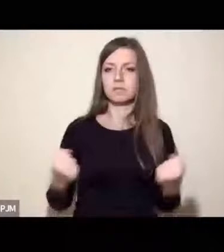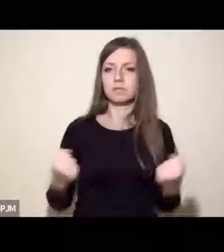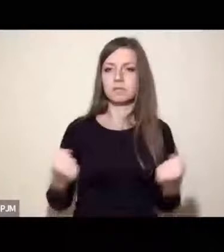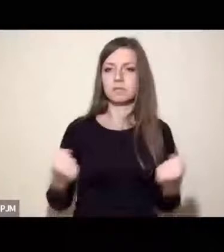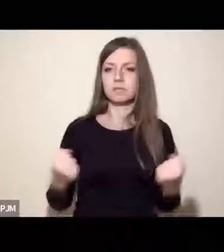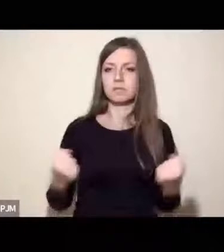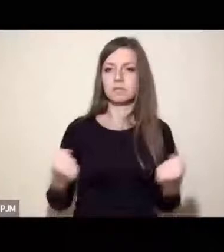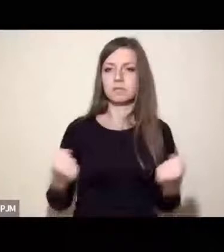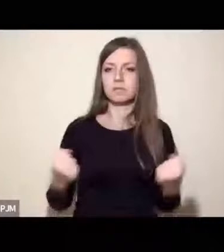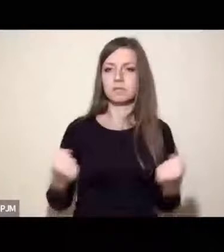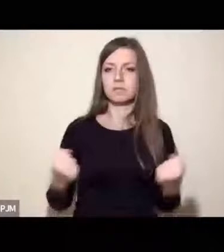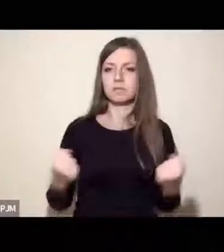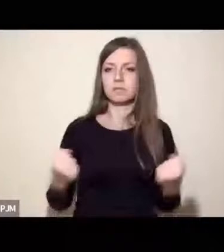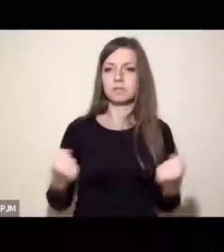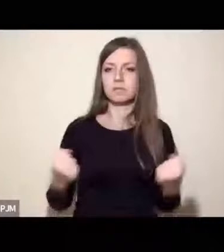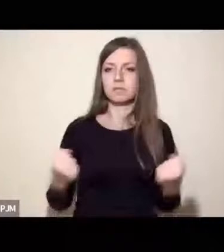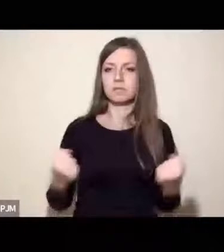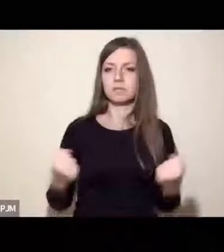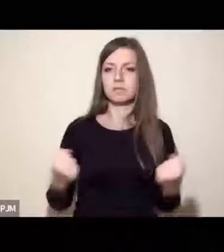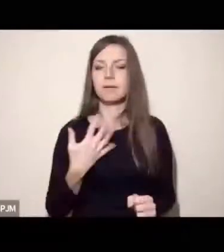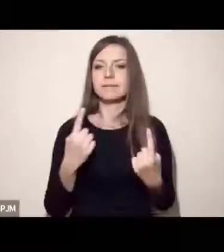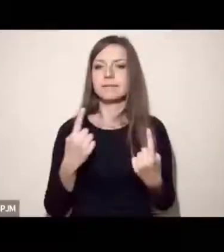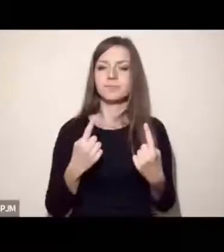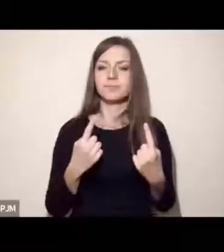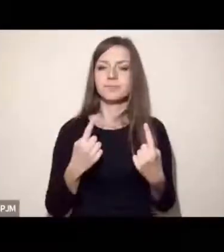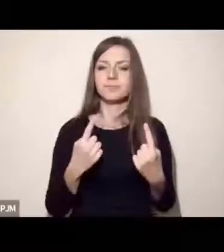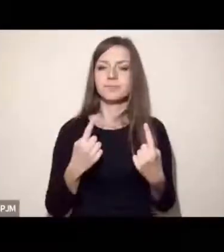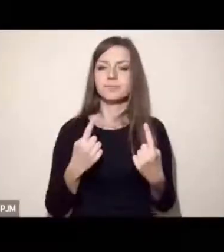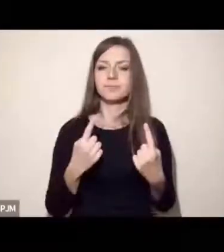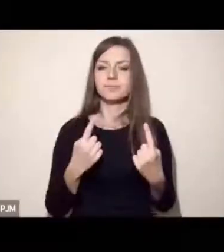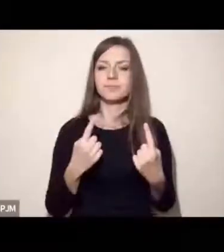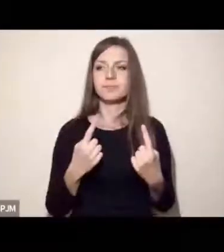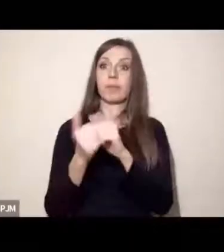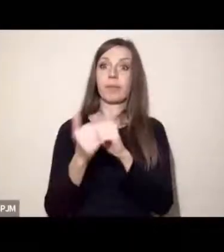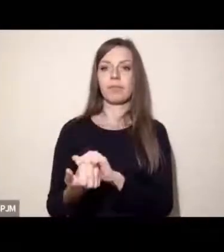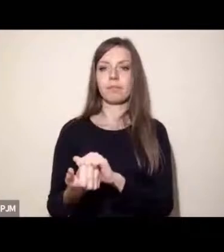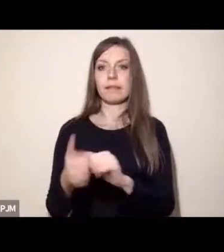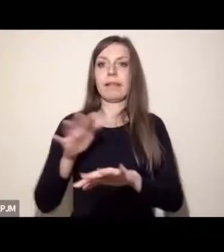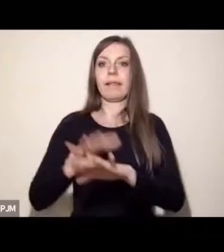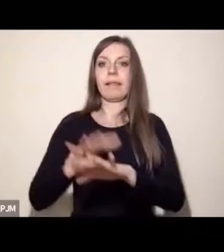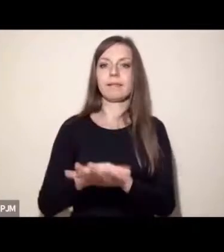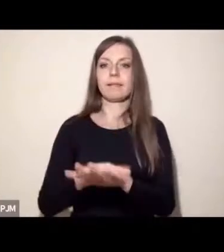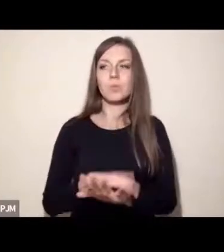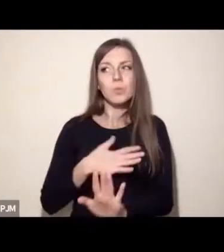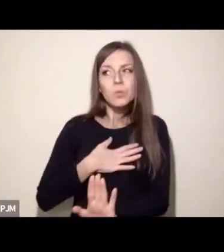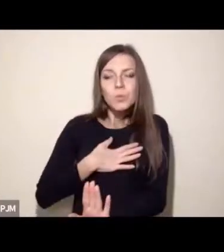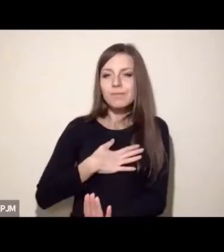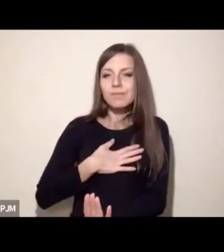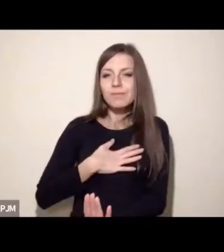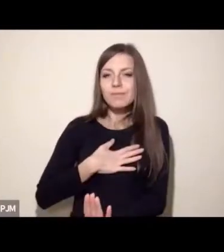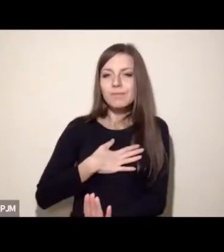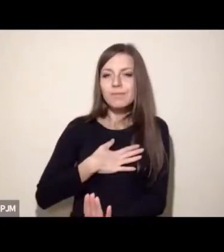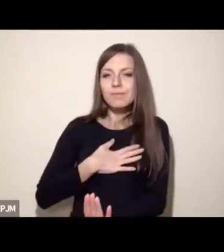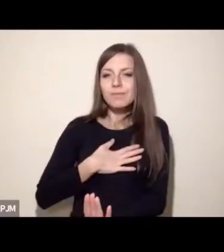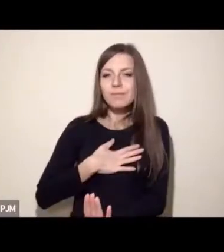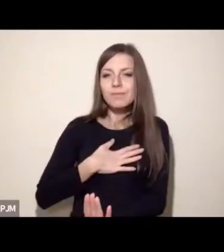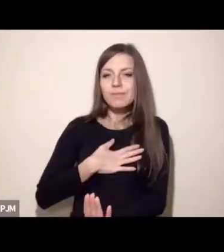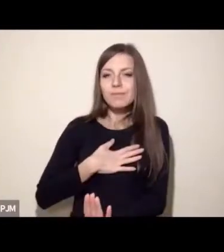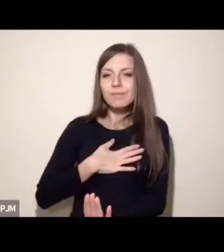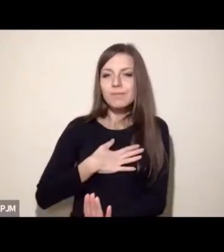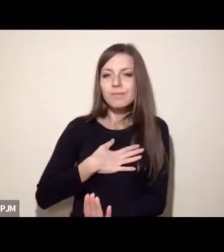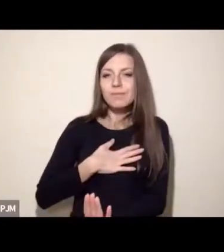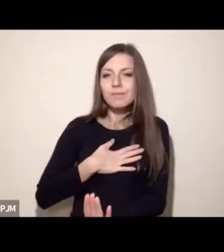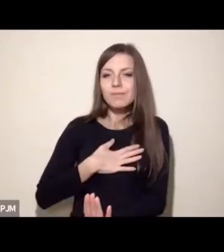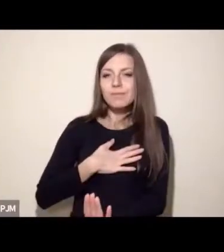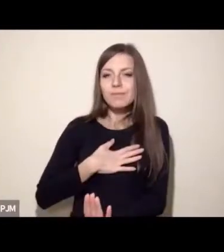boi się wchodzić w te takie sfery już zmian legislacyjnych, systemowych, no bo to jest jednak